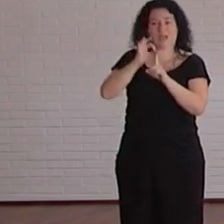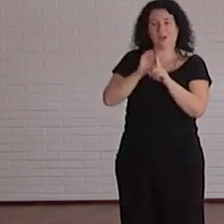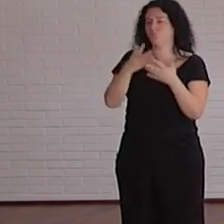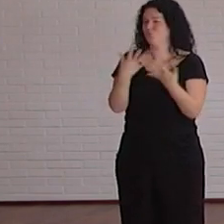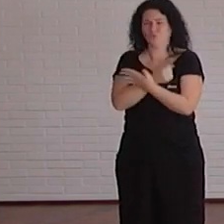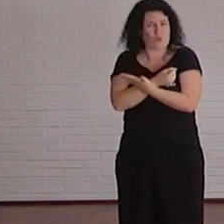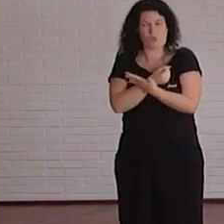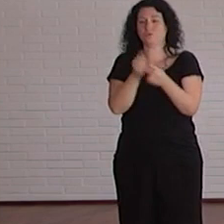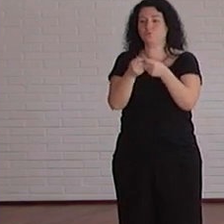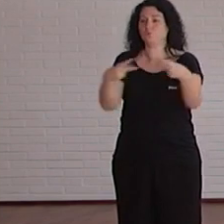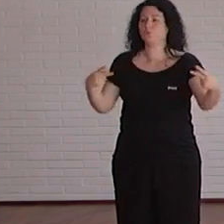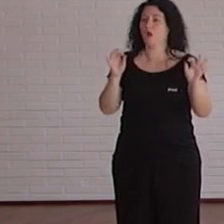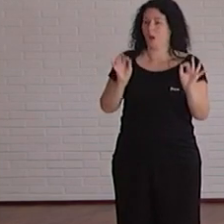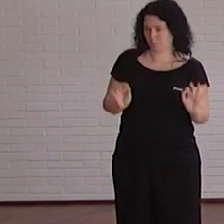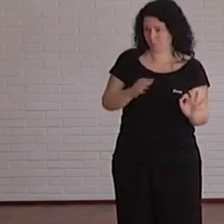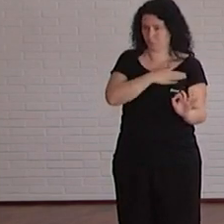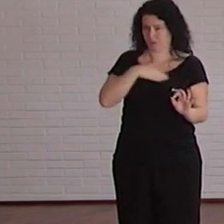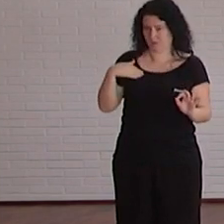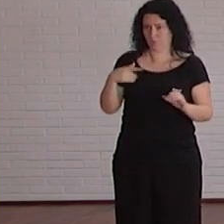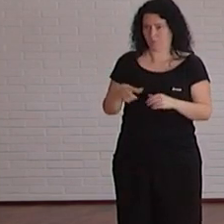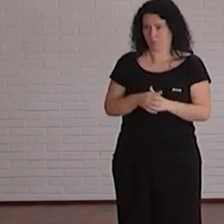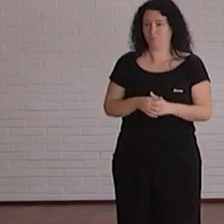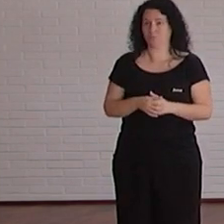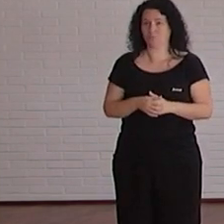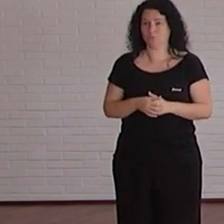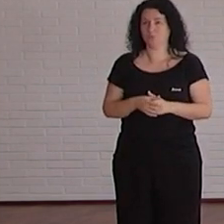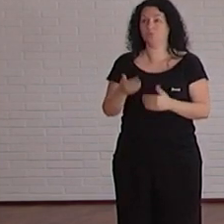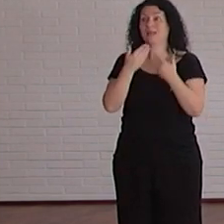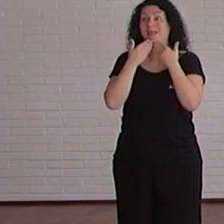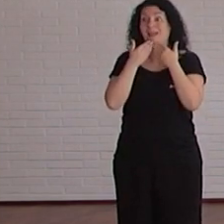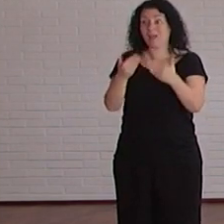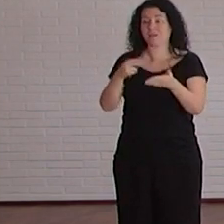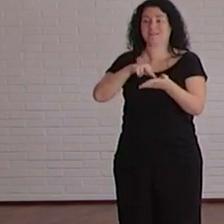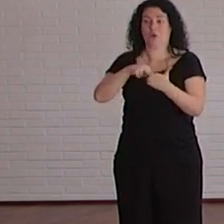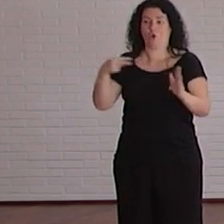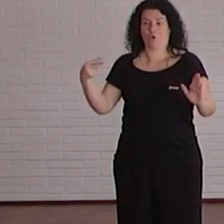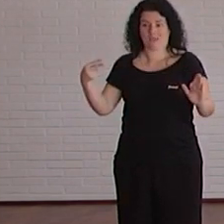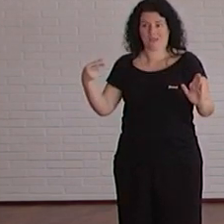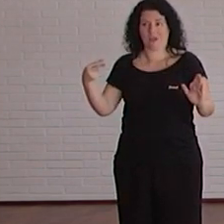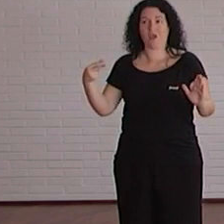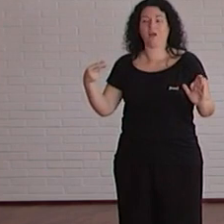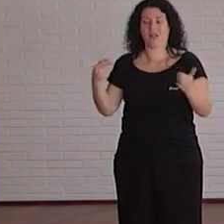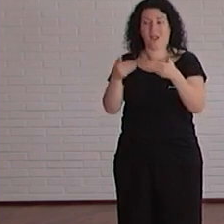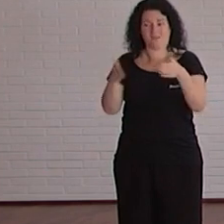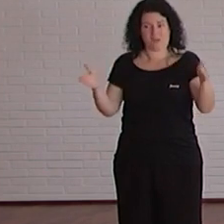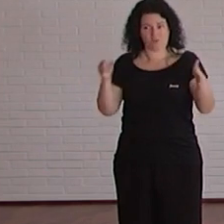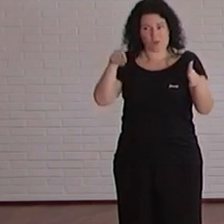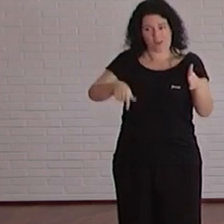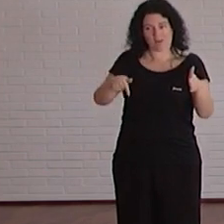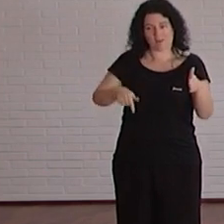todos tengan subtítulos entonces vamos a hacerlo mediante tecnología de código abierto liberada